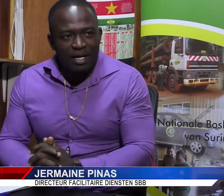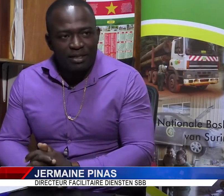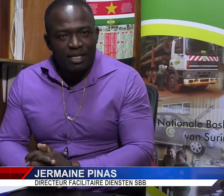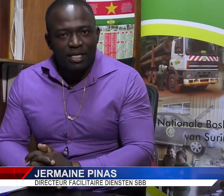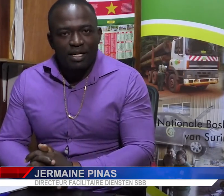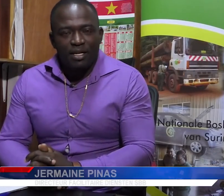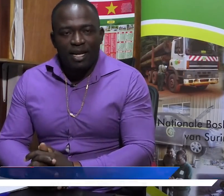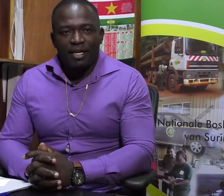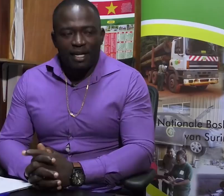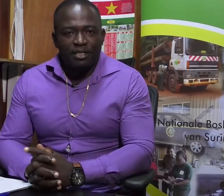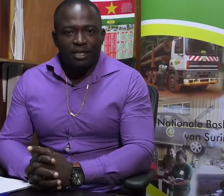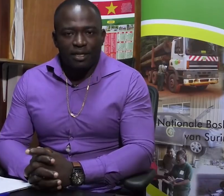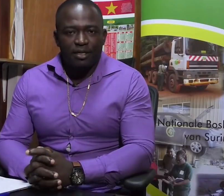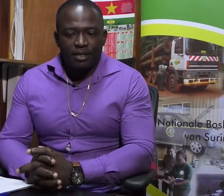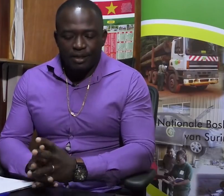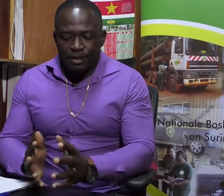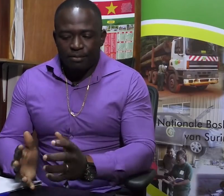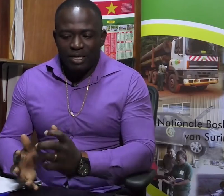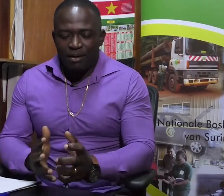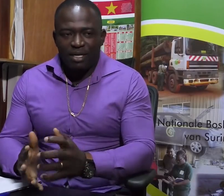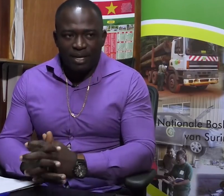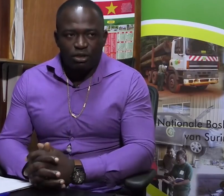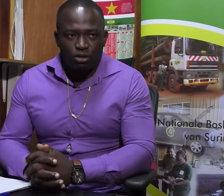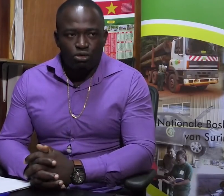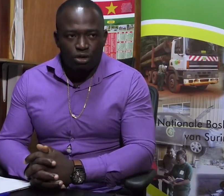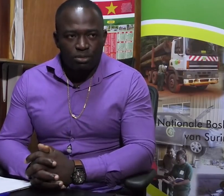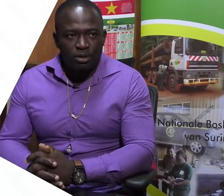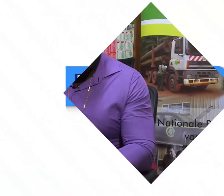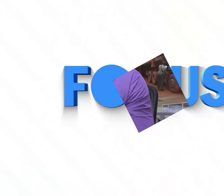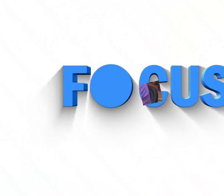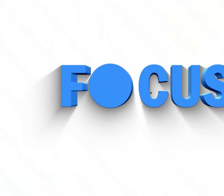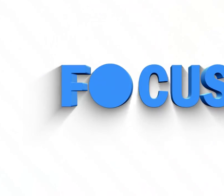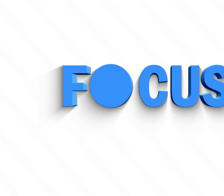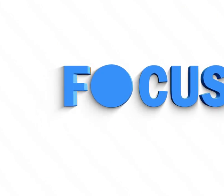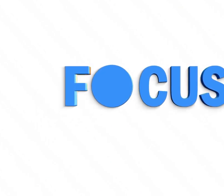informatie, denk ik dat je daarmee de mensen tegemoet komt.